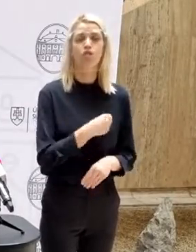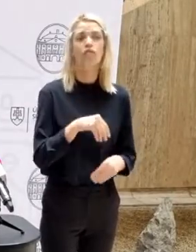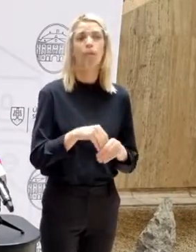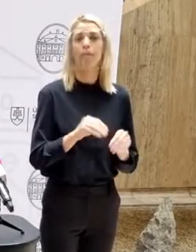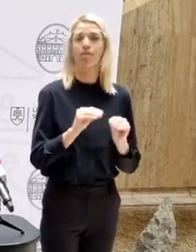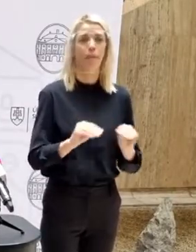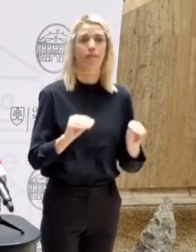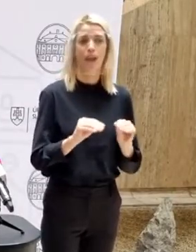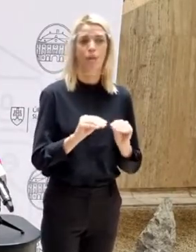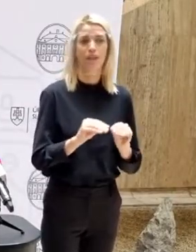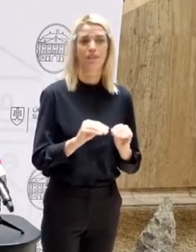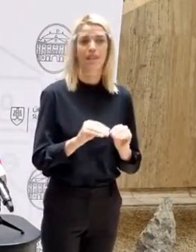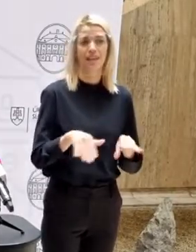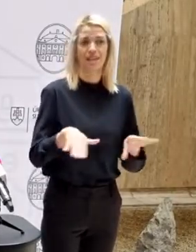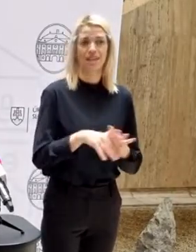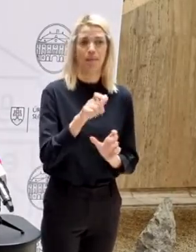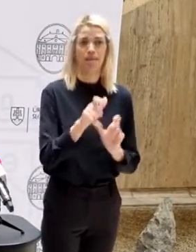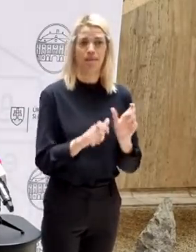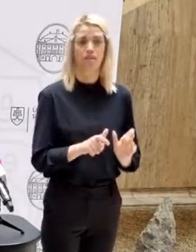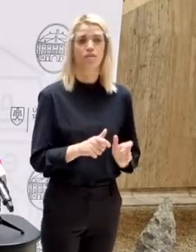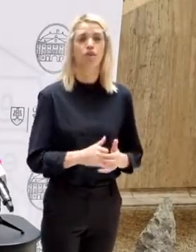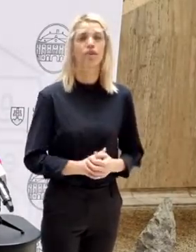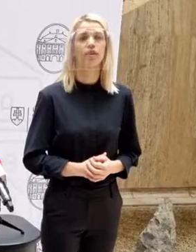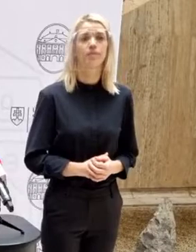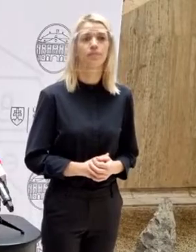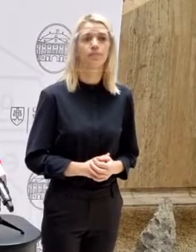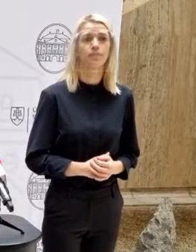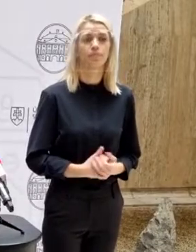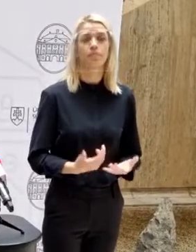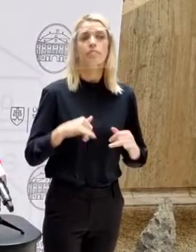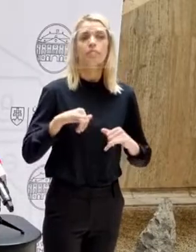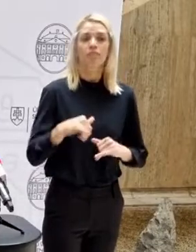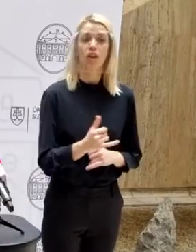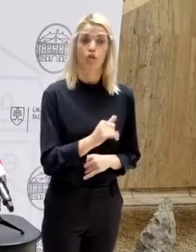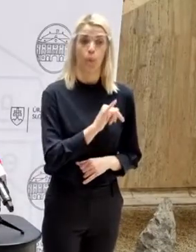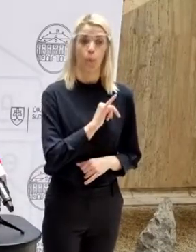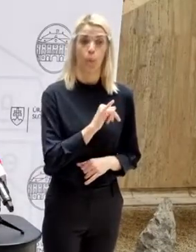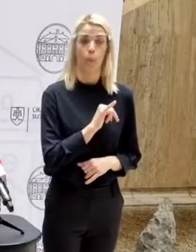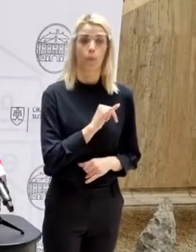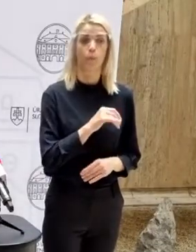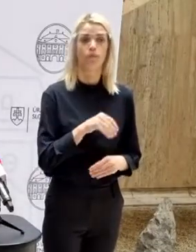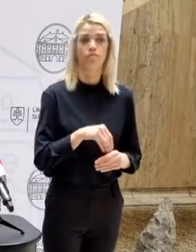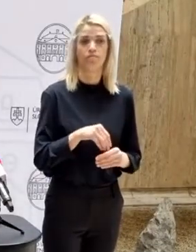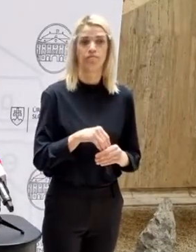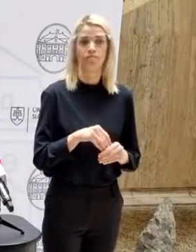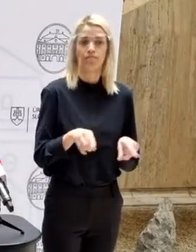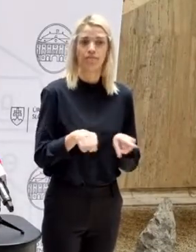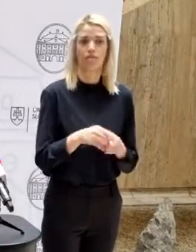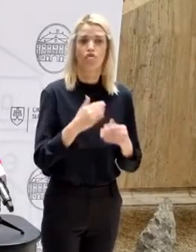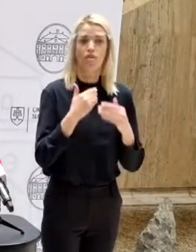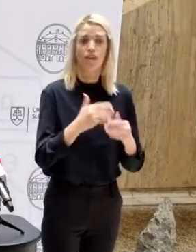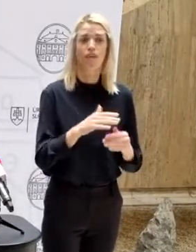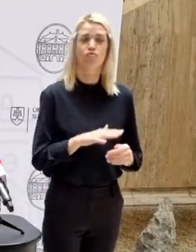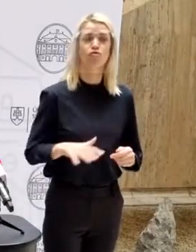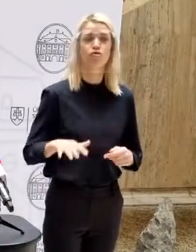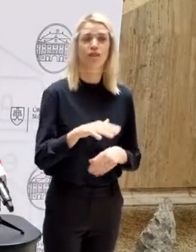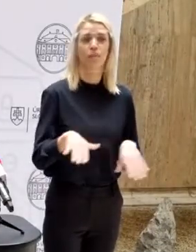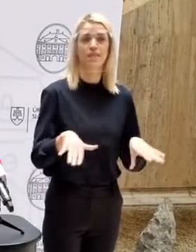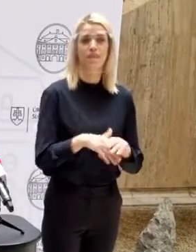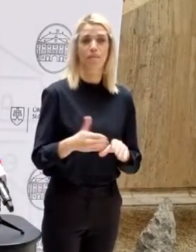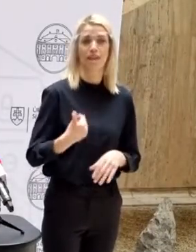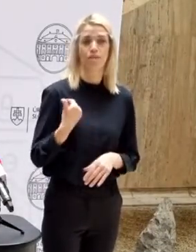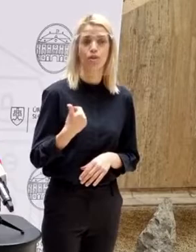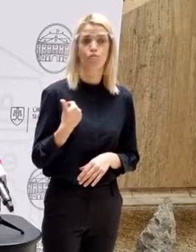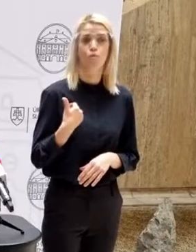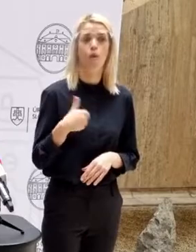nepedagogických zamestnancov. Možno ešte zaujímavosť je, za čo aj veľmi pekne ďakujem všetkým zamestnancom škôl,